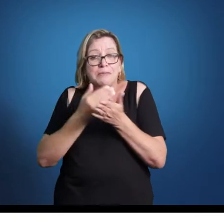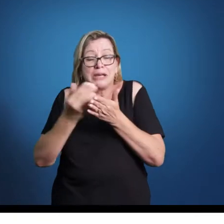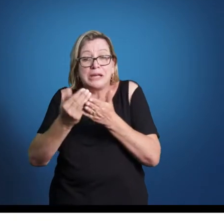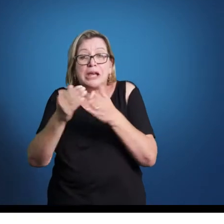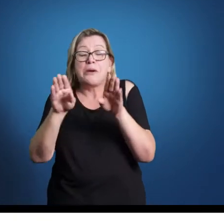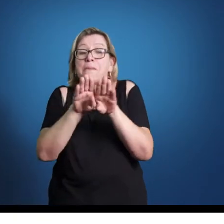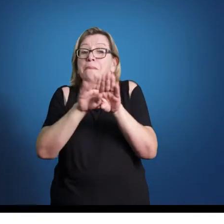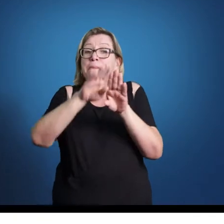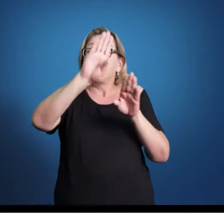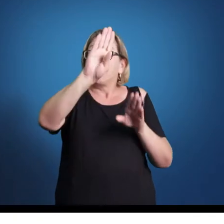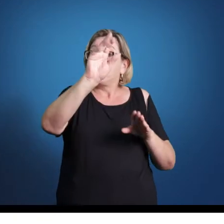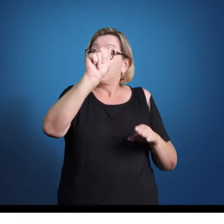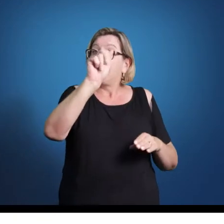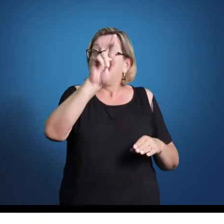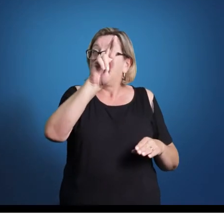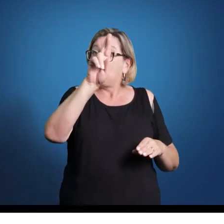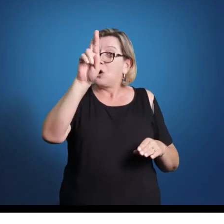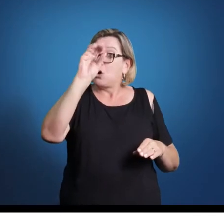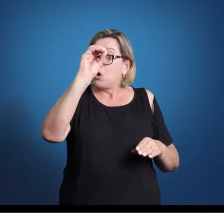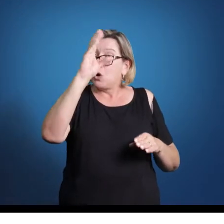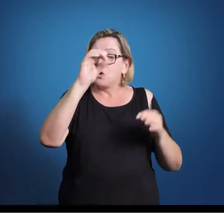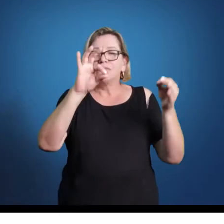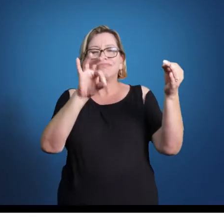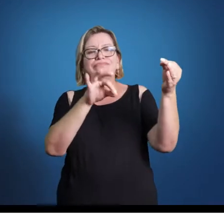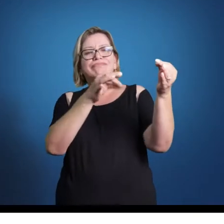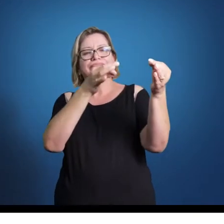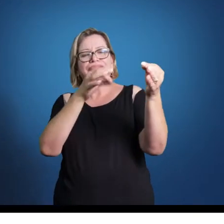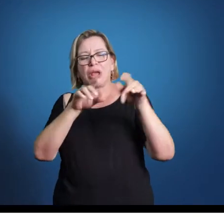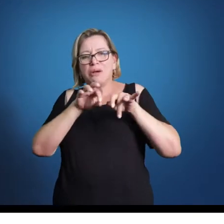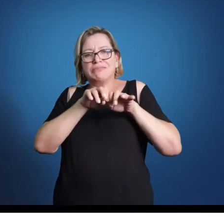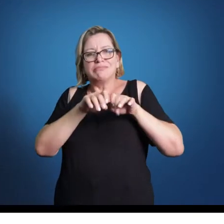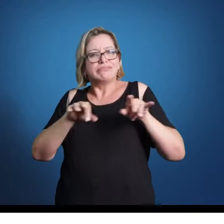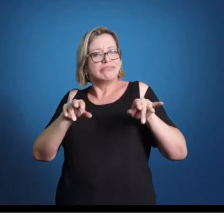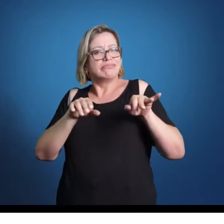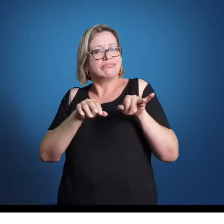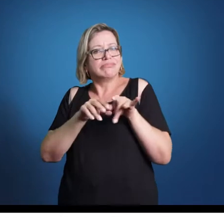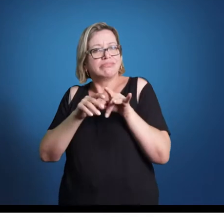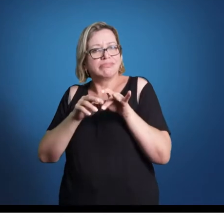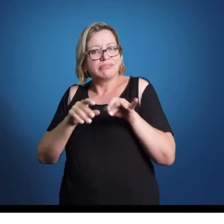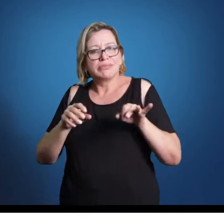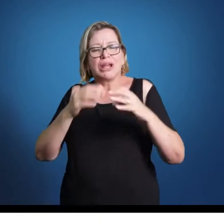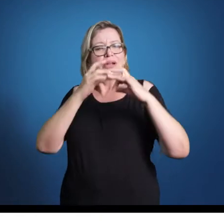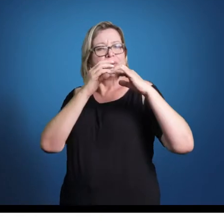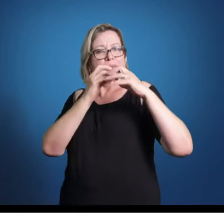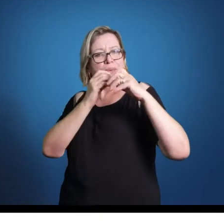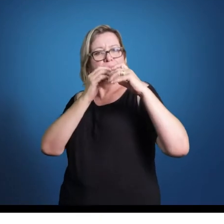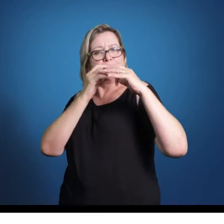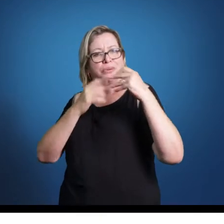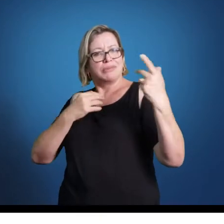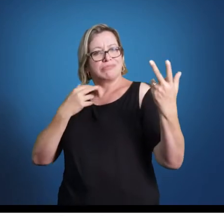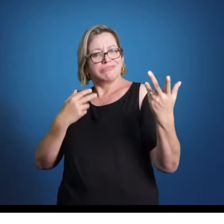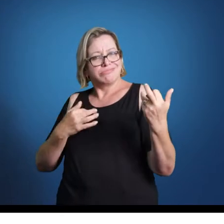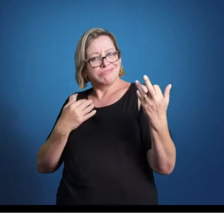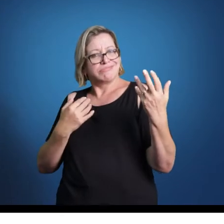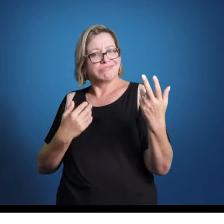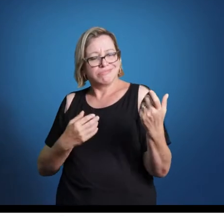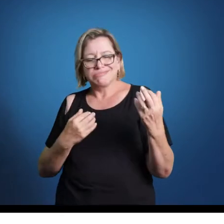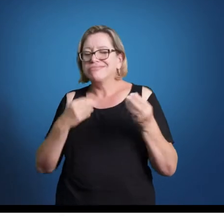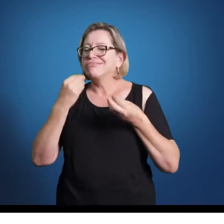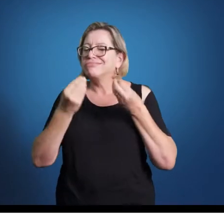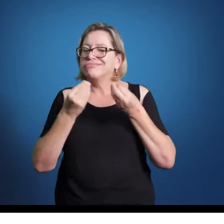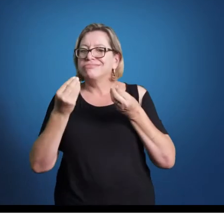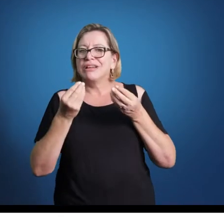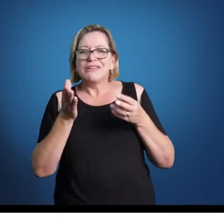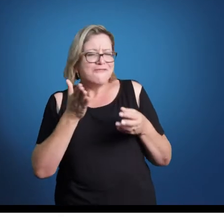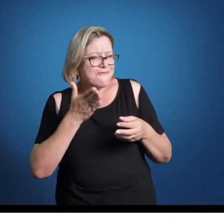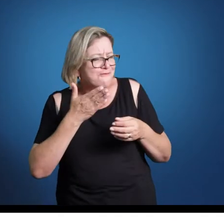aquele trabalho elaborado com cravo, órgãos e instrumentos de sopro e cordas, famílias de naipes de cordas, isso tudo criou um